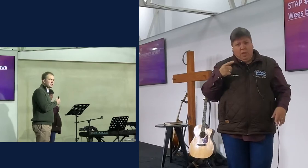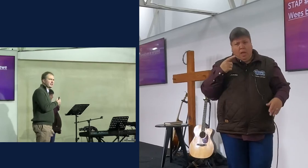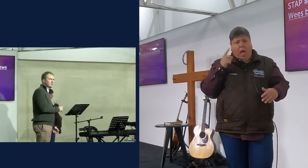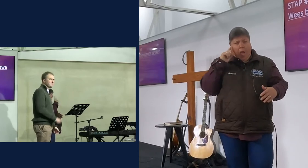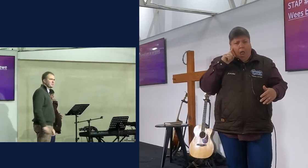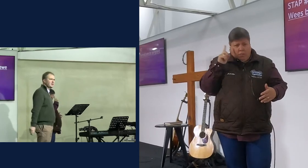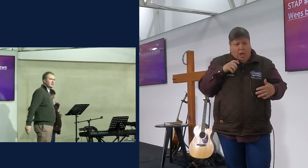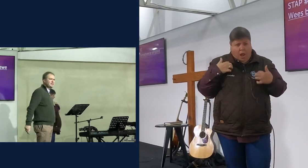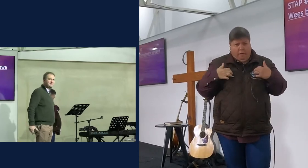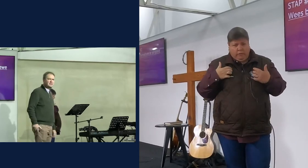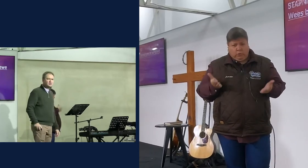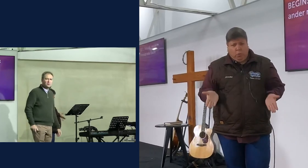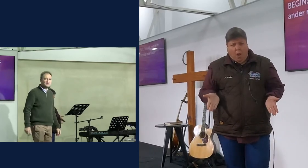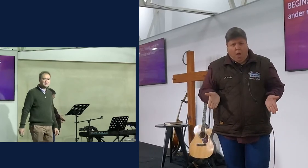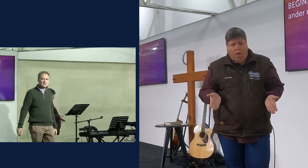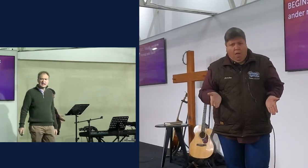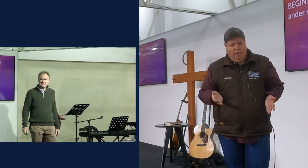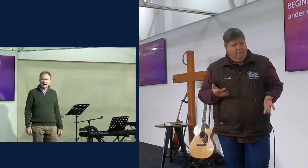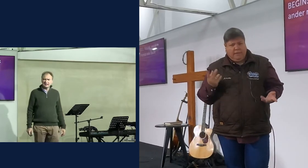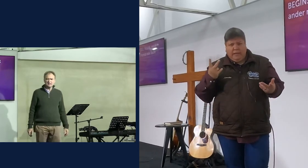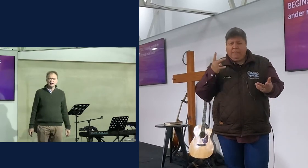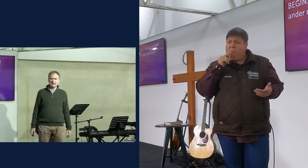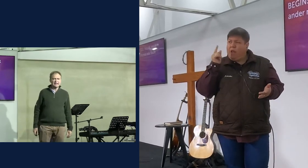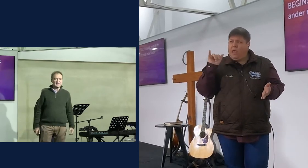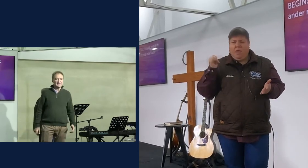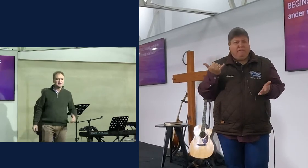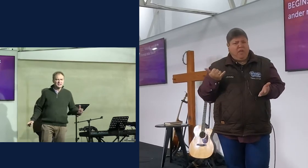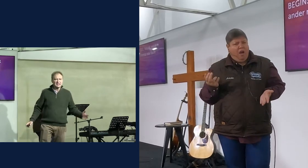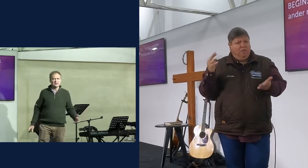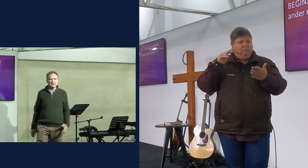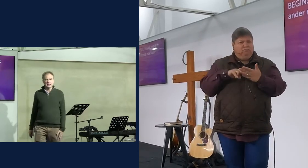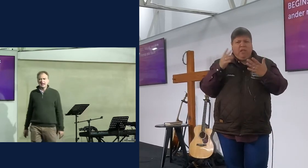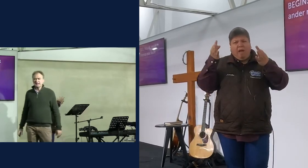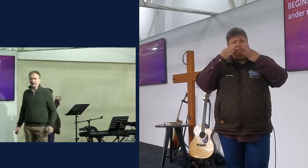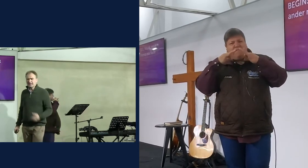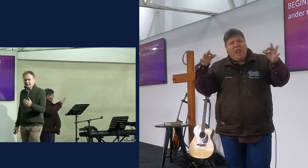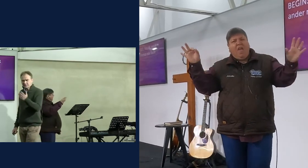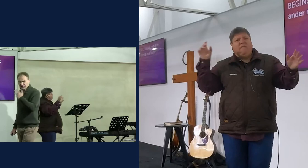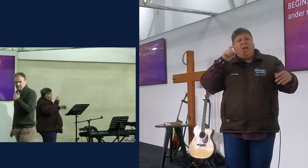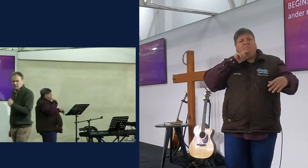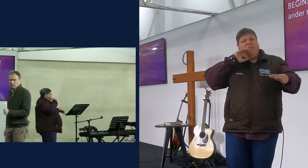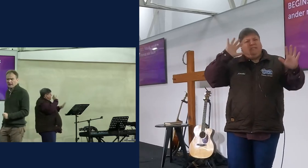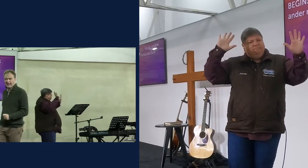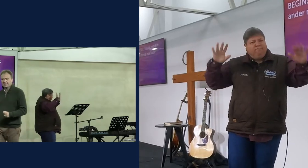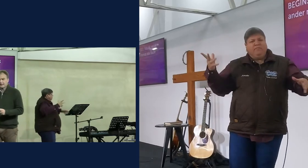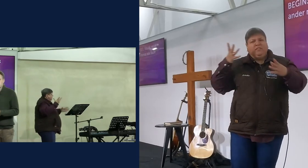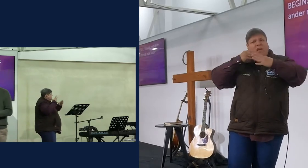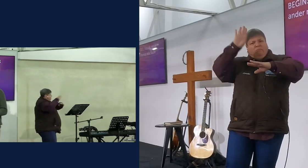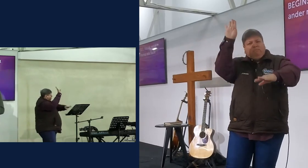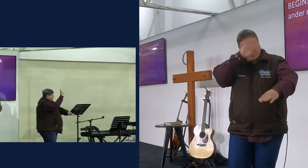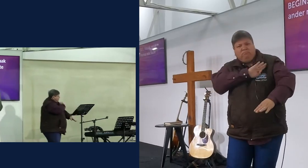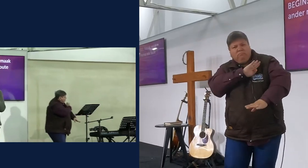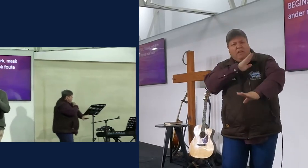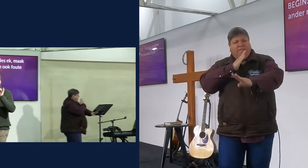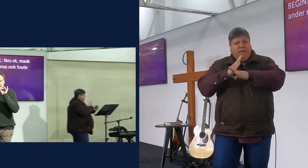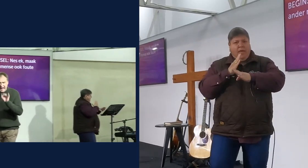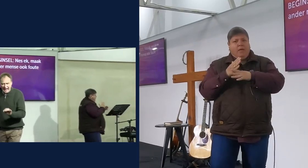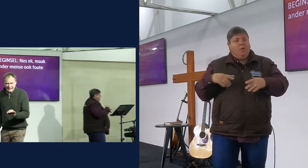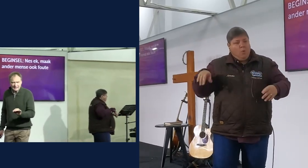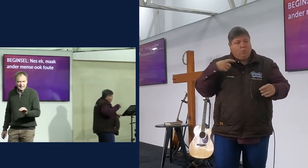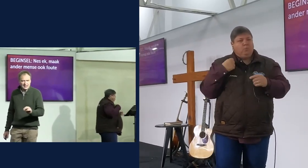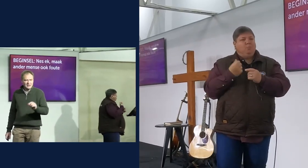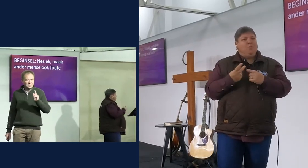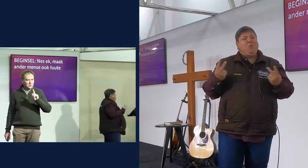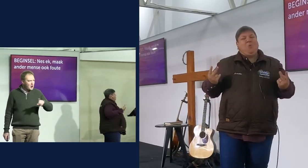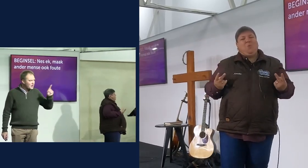was in jou leven, jy heeft daar het opgestaan, en hy het aangegaan, hy het vergewe, en hier is het beginsel, waarby ek en jy moet leven, nes